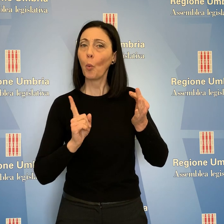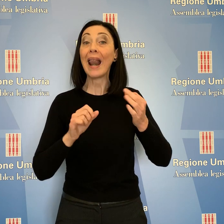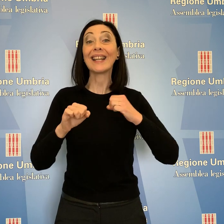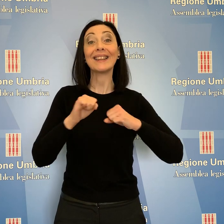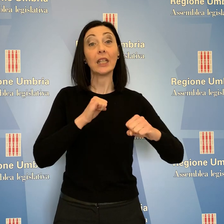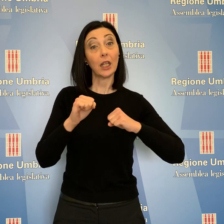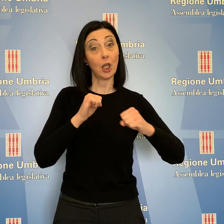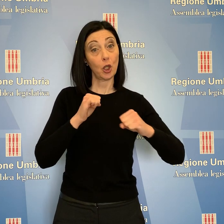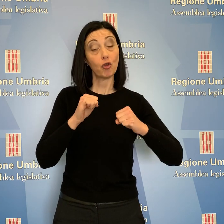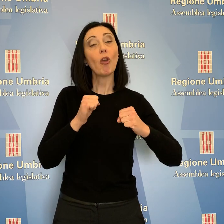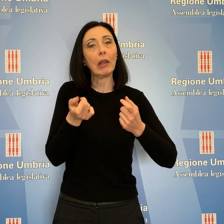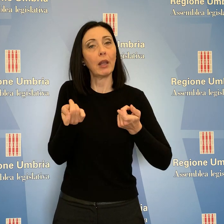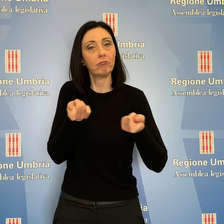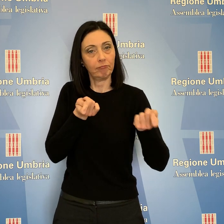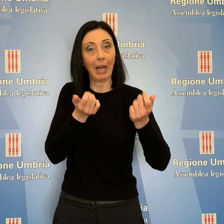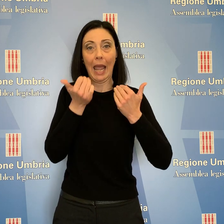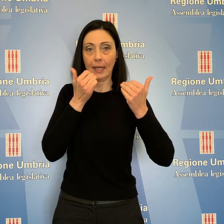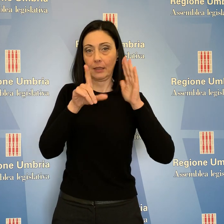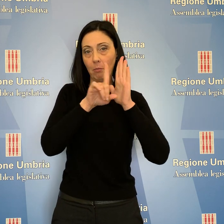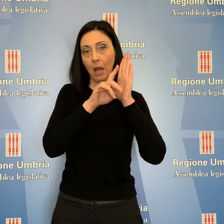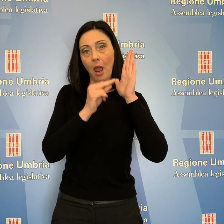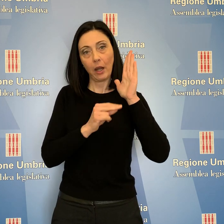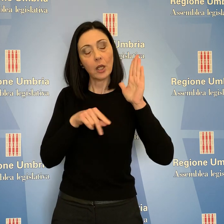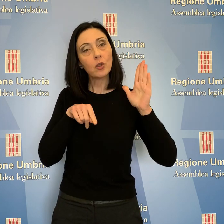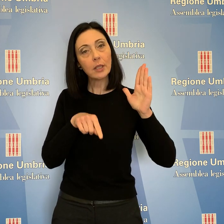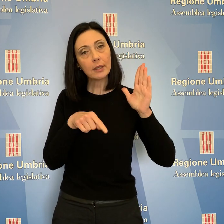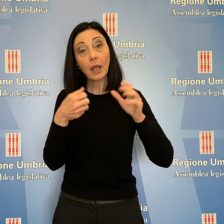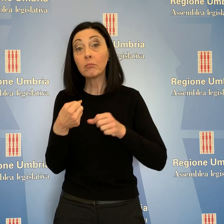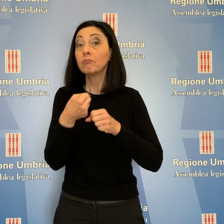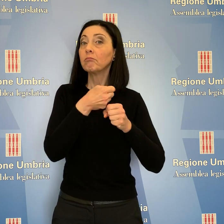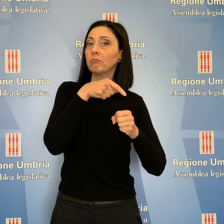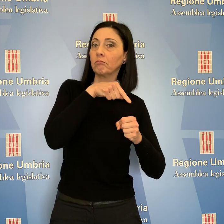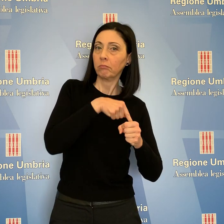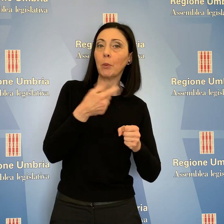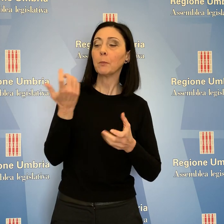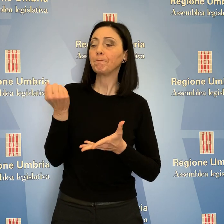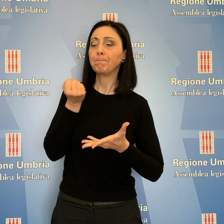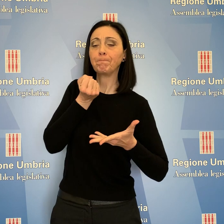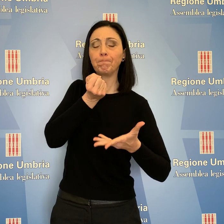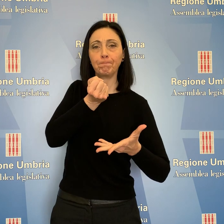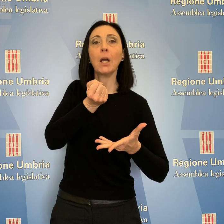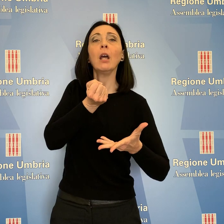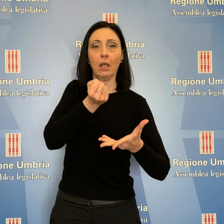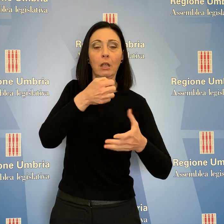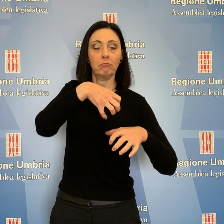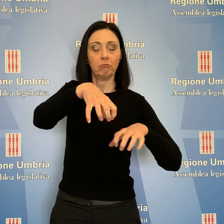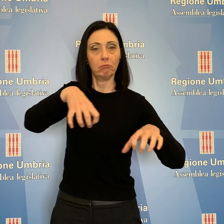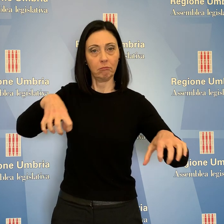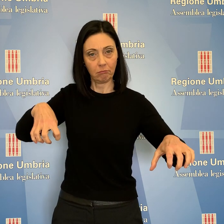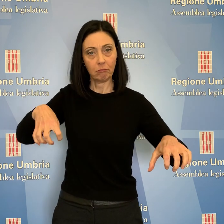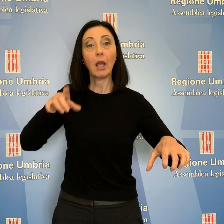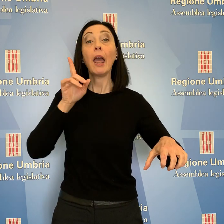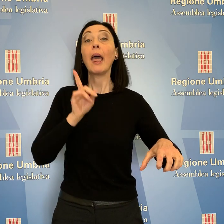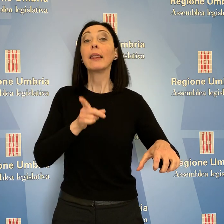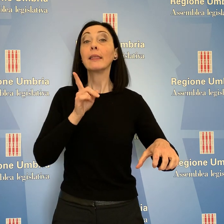struttura amministrativa dell'Assemblea Legislativa, a cui fa capo la gestione delle risorse finanziarie dell'Assemblea stessa, assuma i